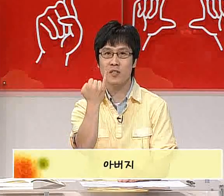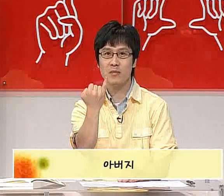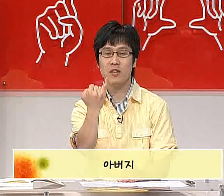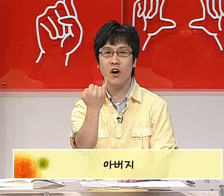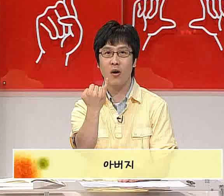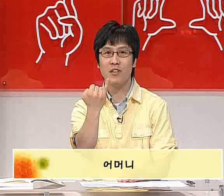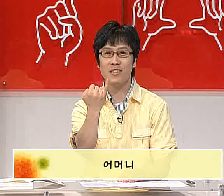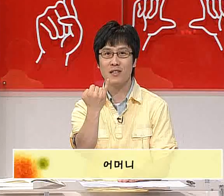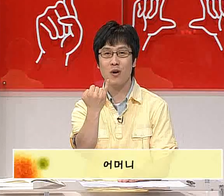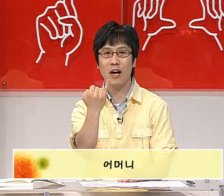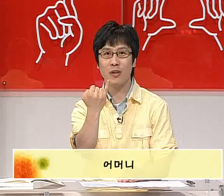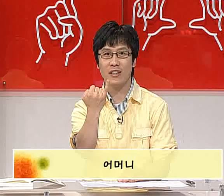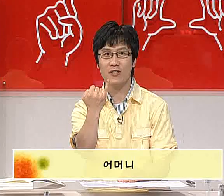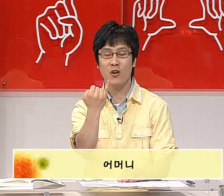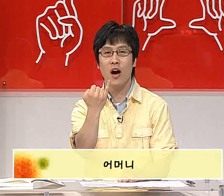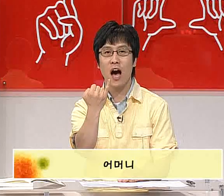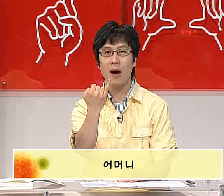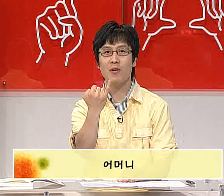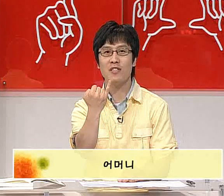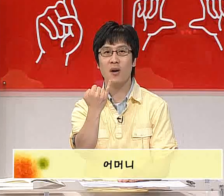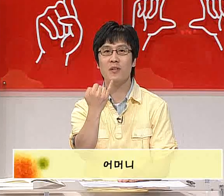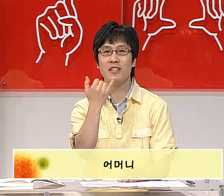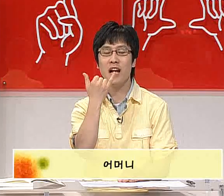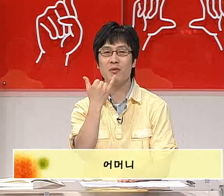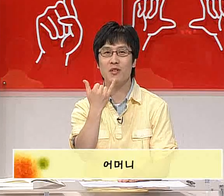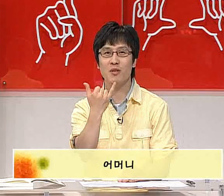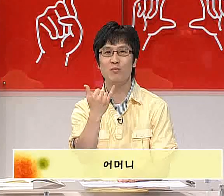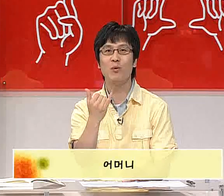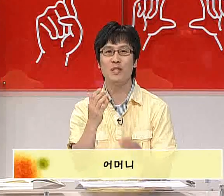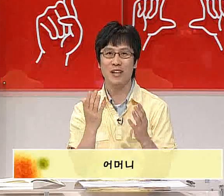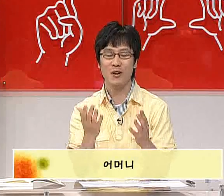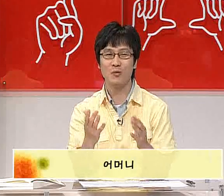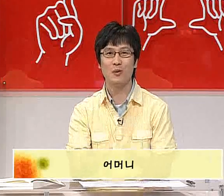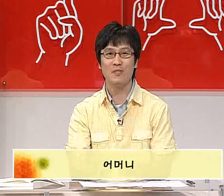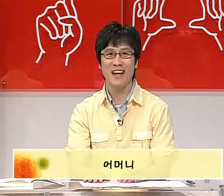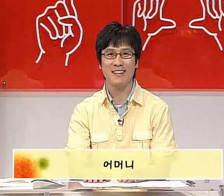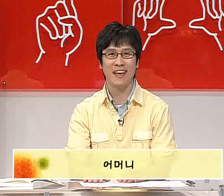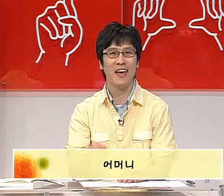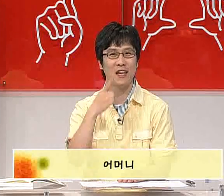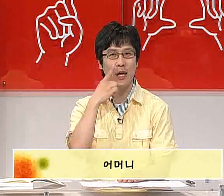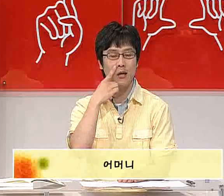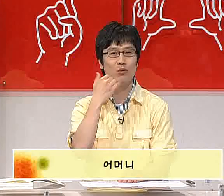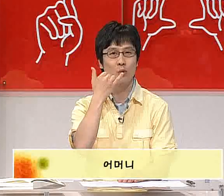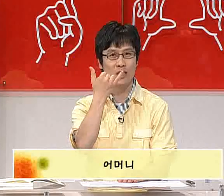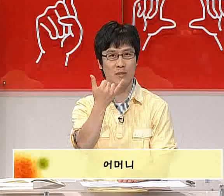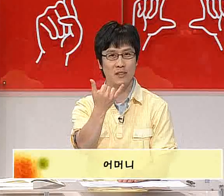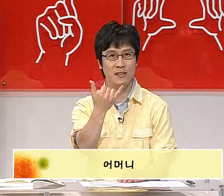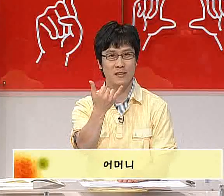펼치면 어머니라는 수화가 되겠죠. 아버지, 어머니를 합쳐서 부모님이라고 부릅니다. 네, 부모님은,